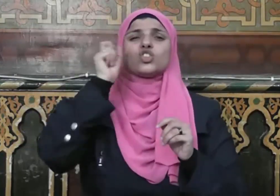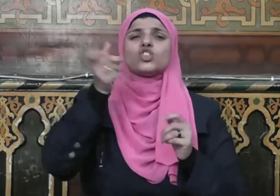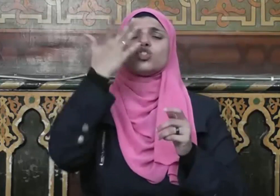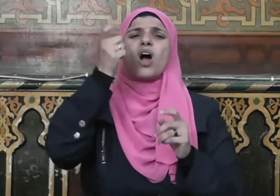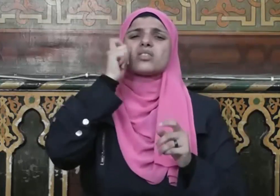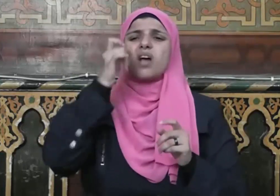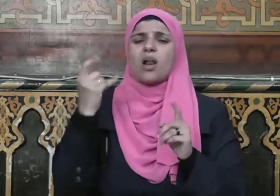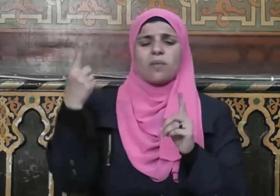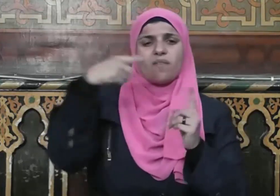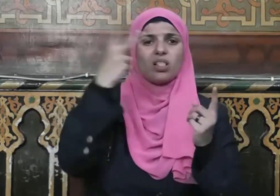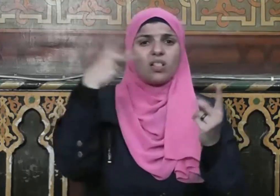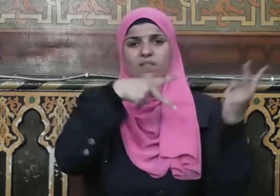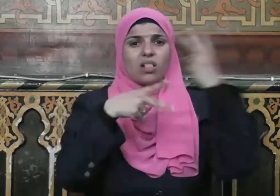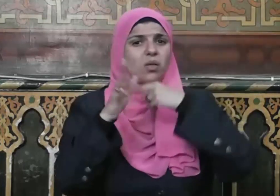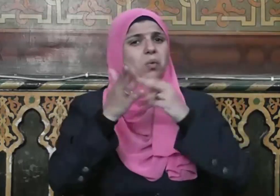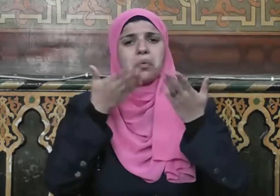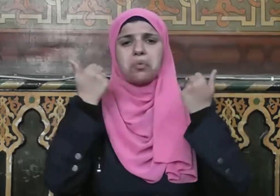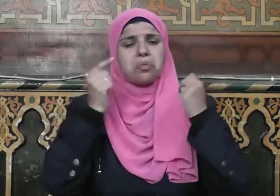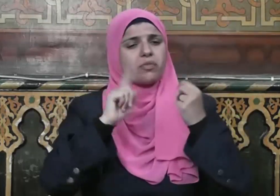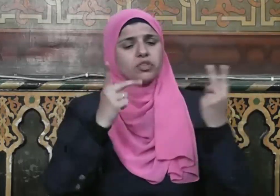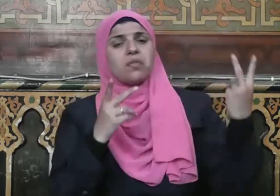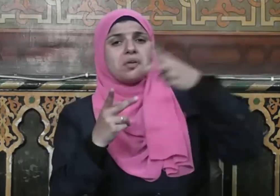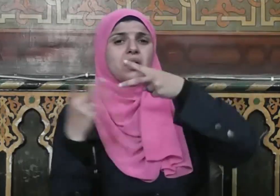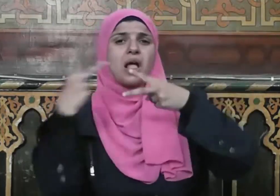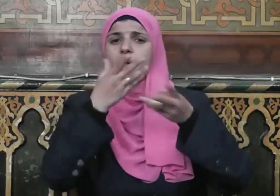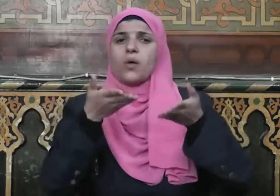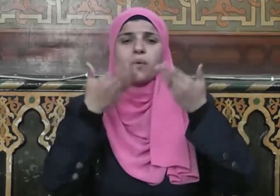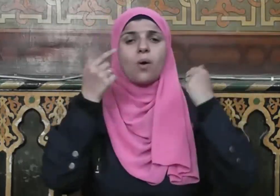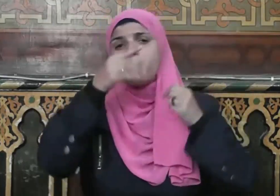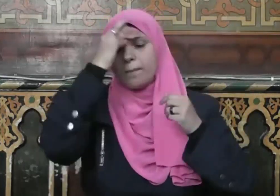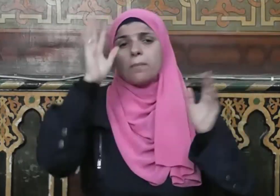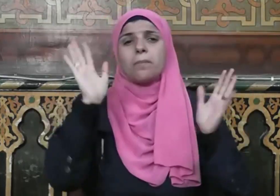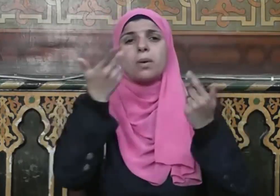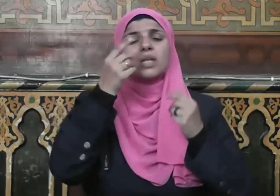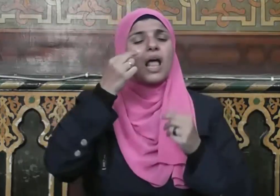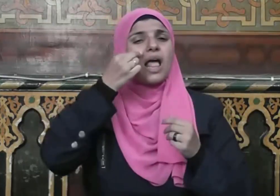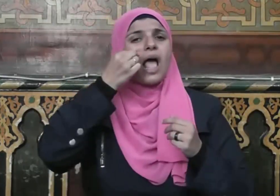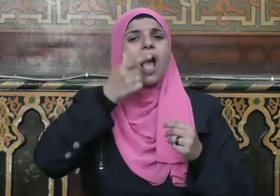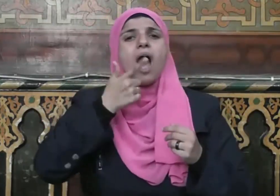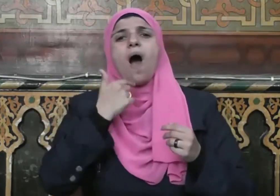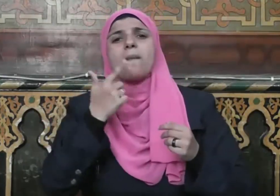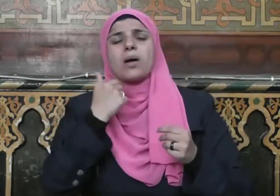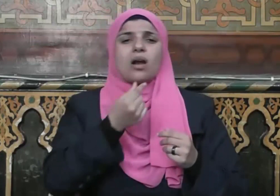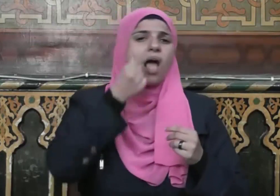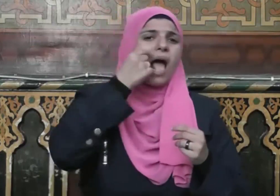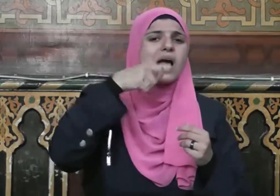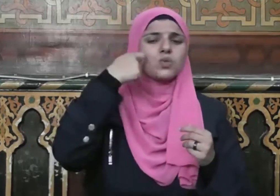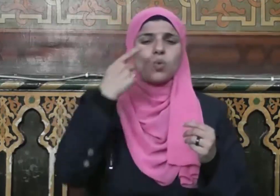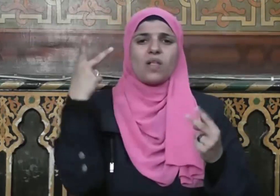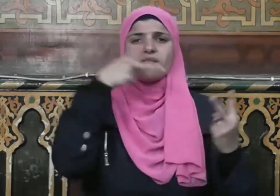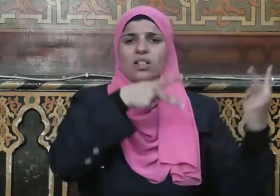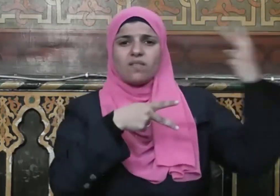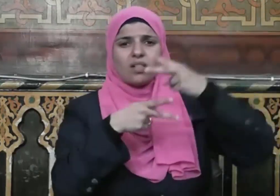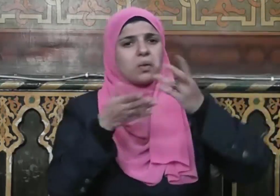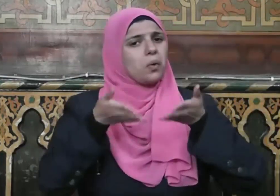لعربي على عجمي ولا لعجمي على عربي ولا لأحمر على أسود ولا